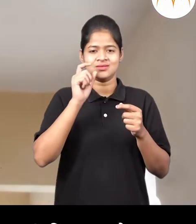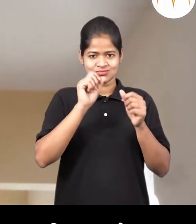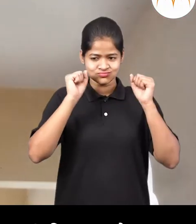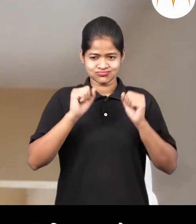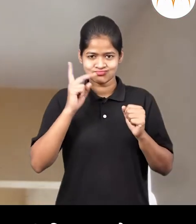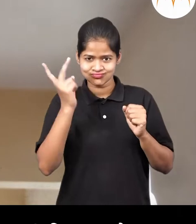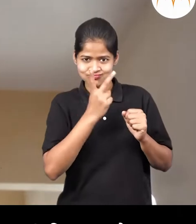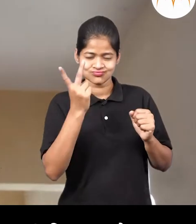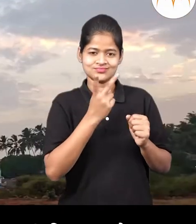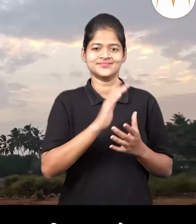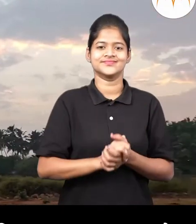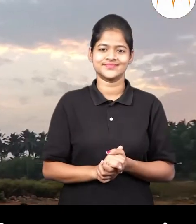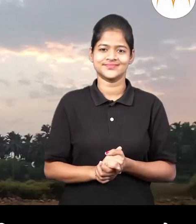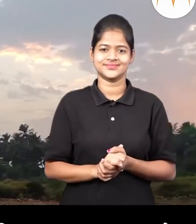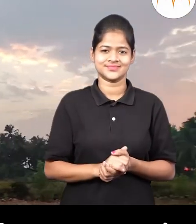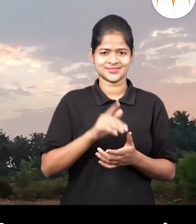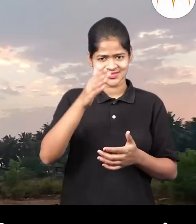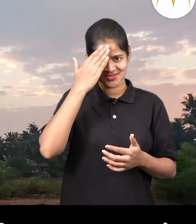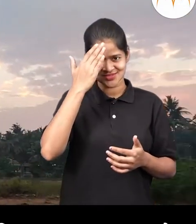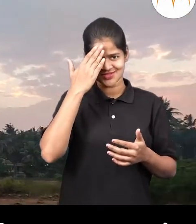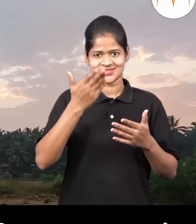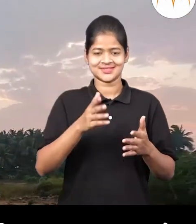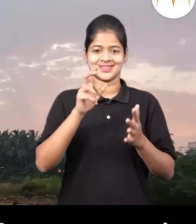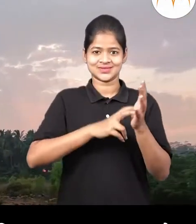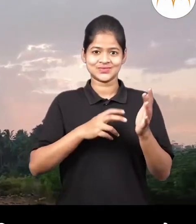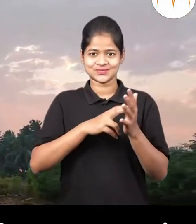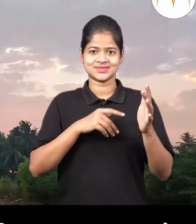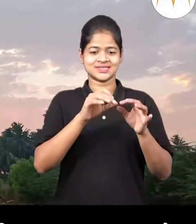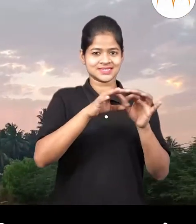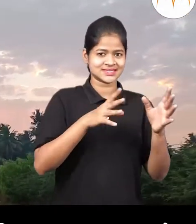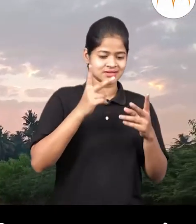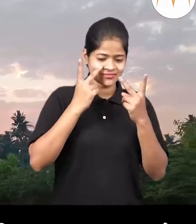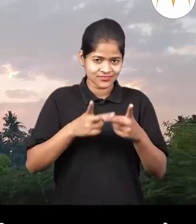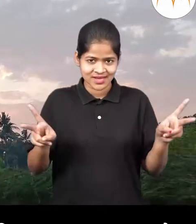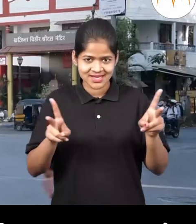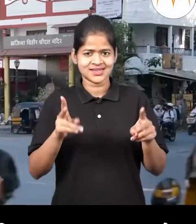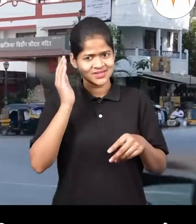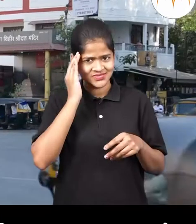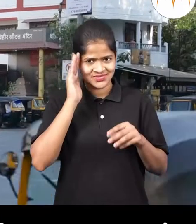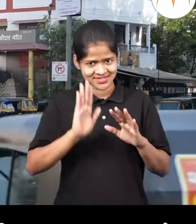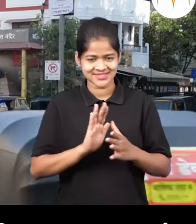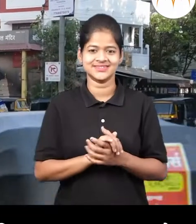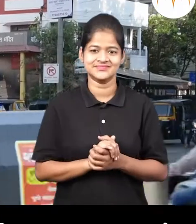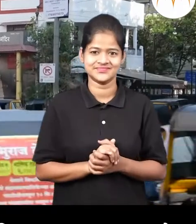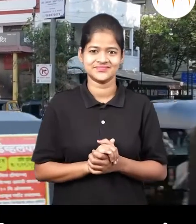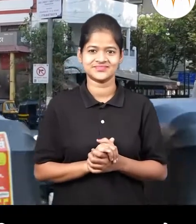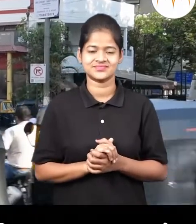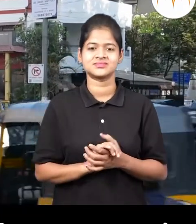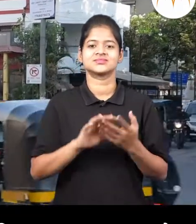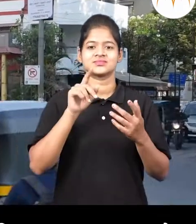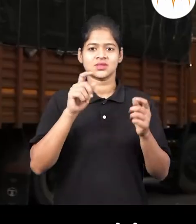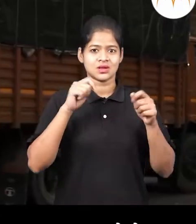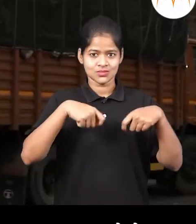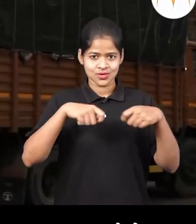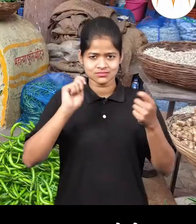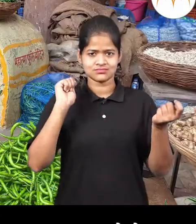दिस्ताय। तुमचा लक्षात आला असेल कि गाव और शहर याद फरके।